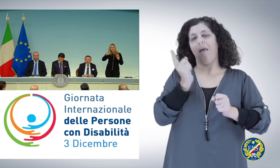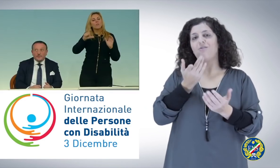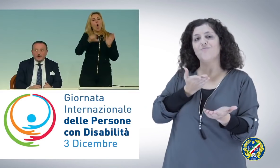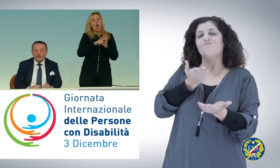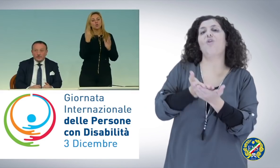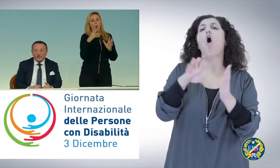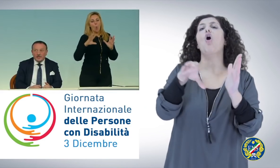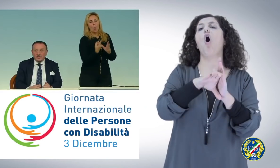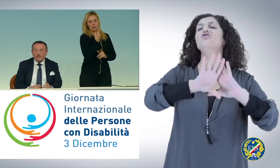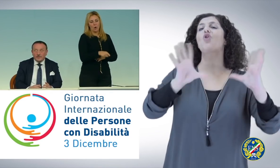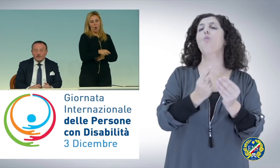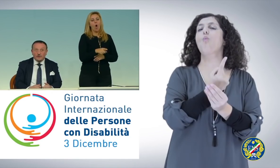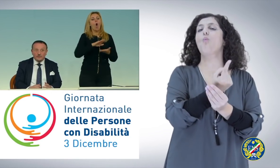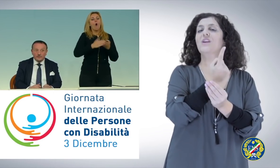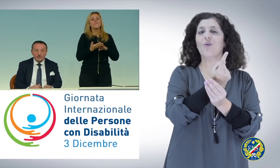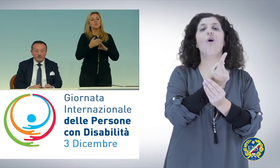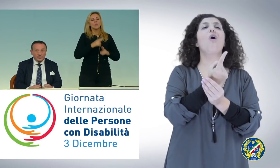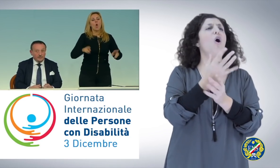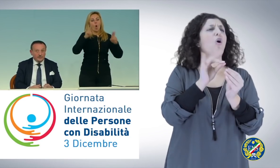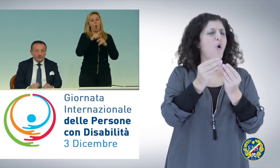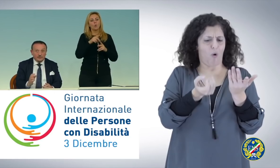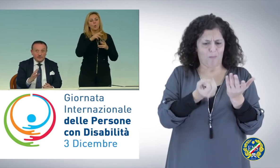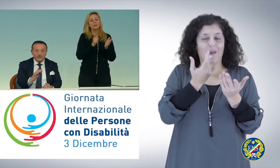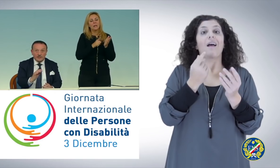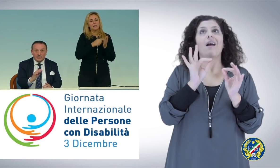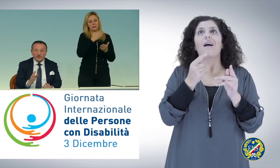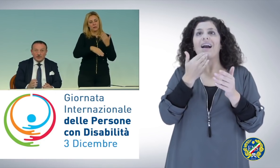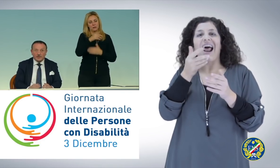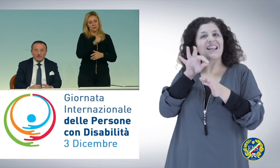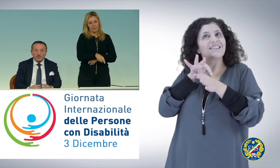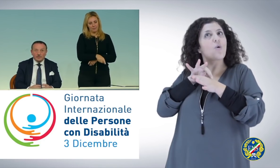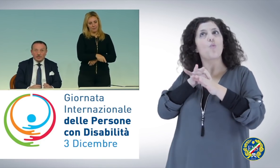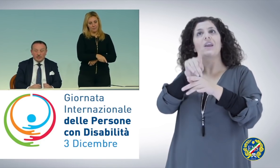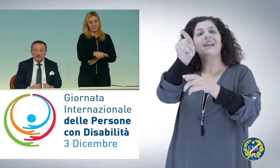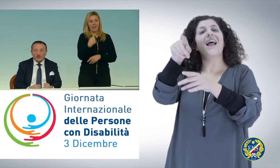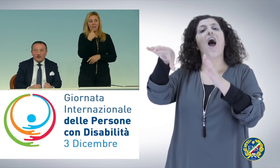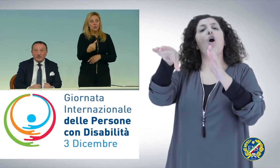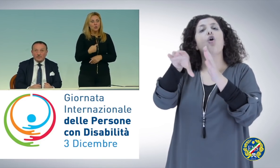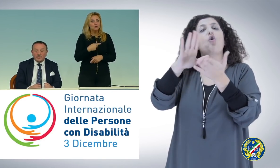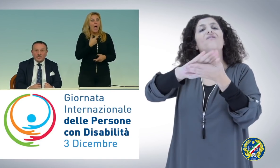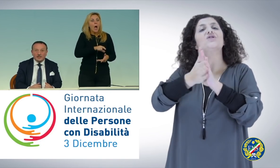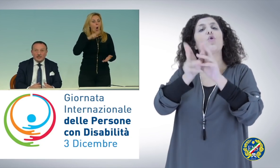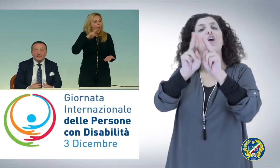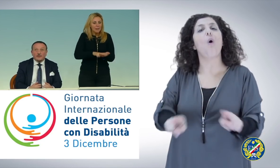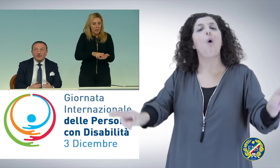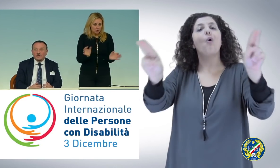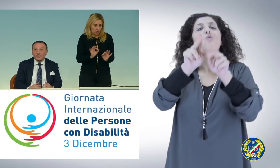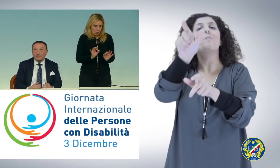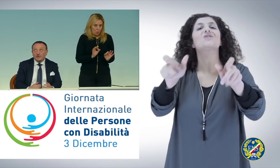è proprio la Convenzione ONU sui diritti delle persone con disabilità. Perché se qualcuno mi dice che non è ancora applicata, è vero, non